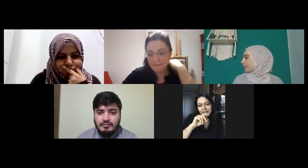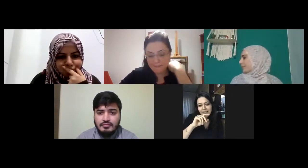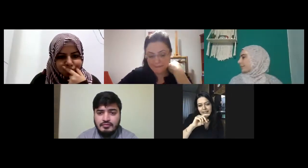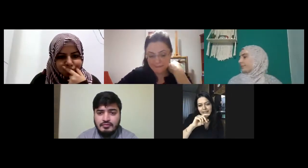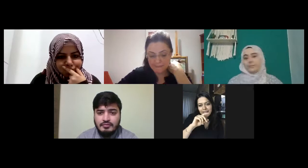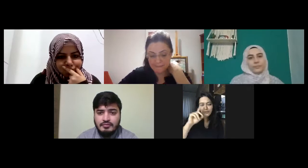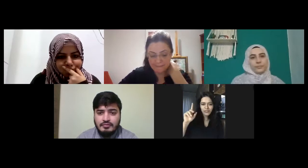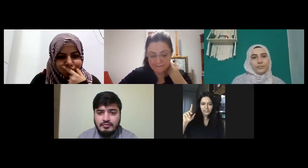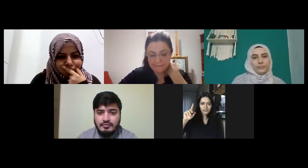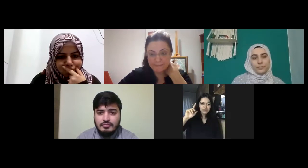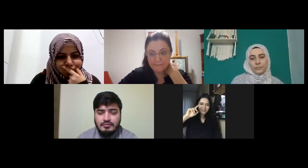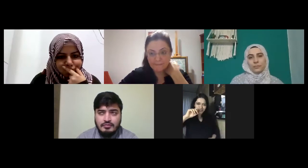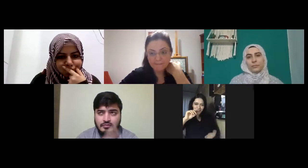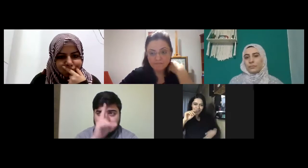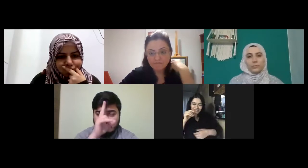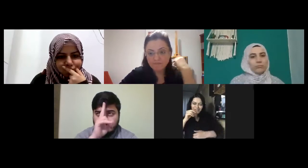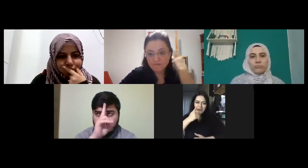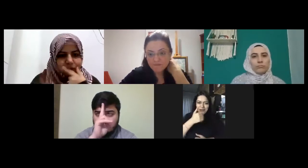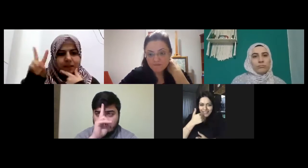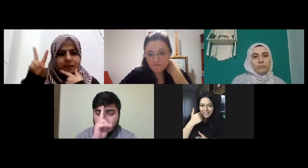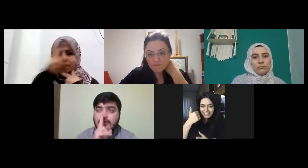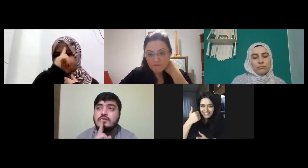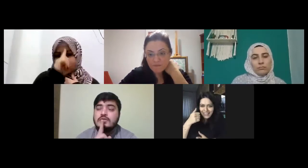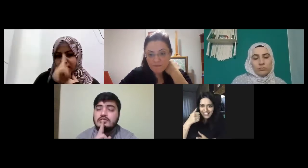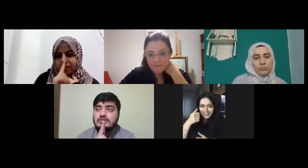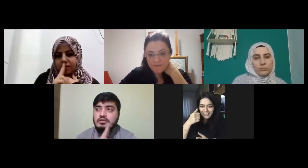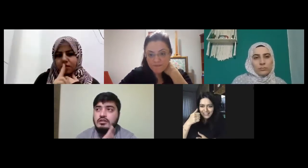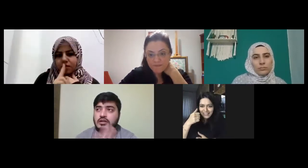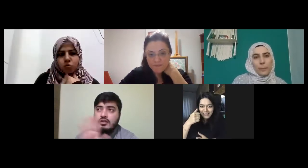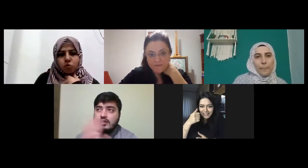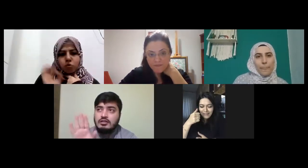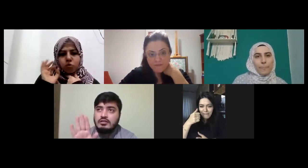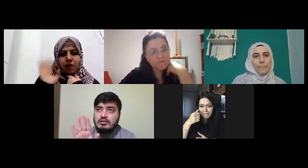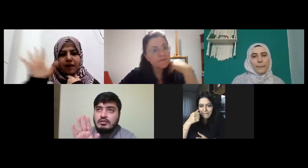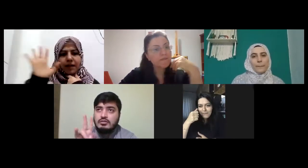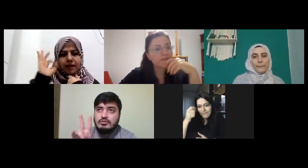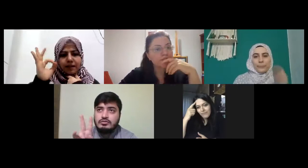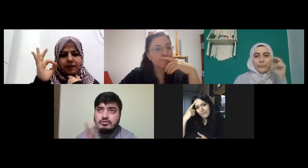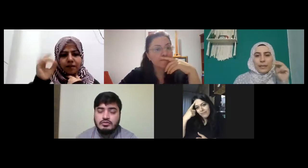çok karıştı mı karışsın istemem iki yüz elli bir